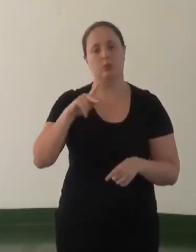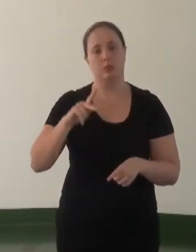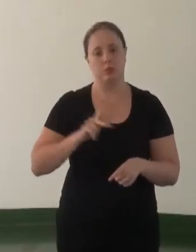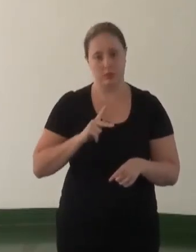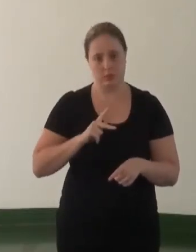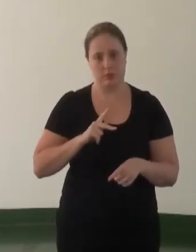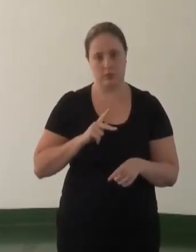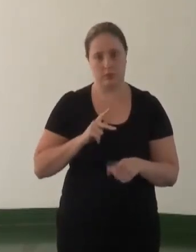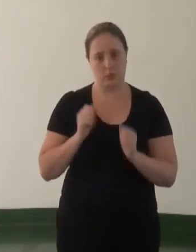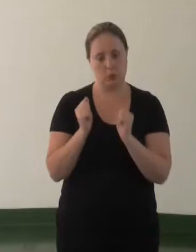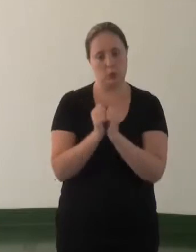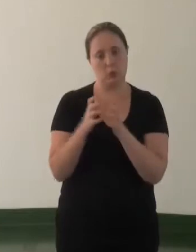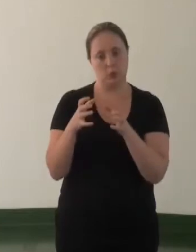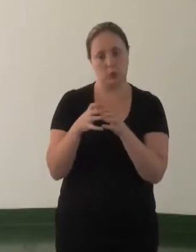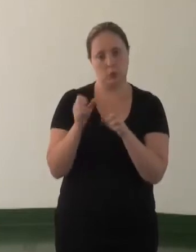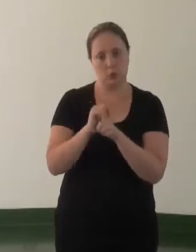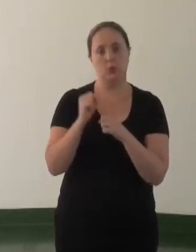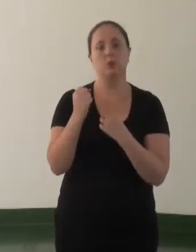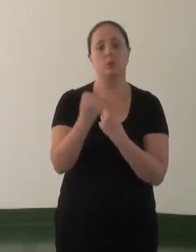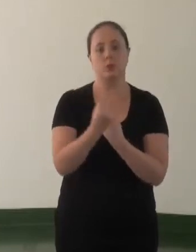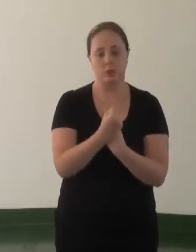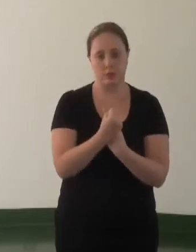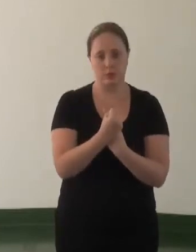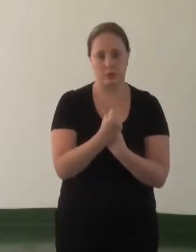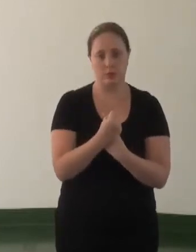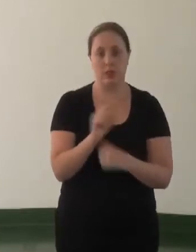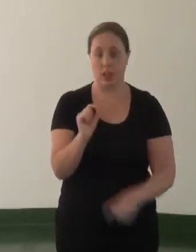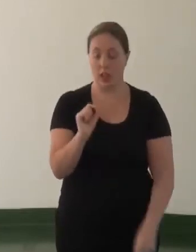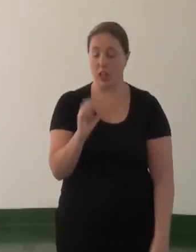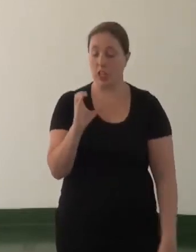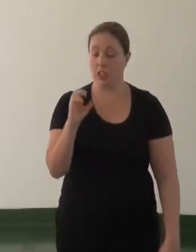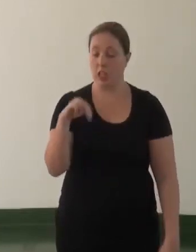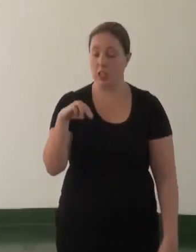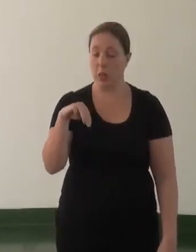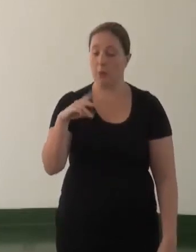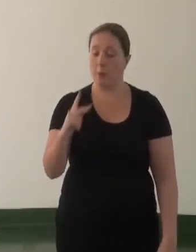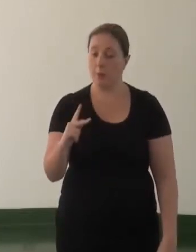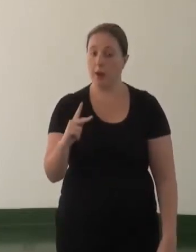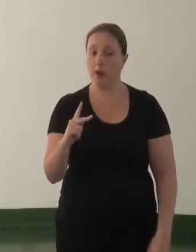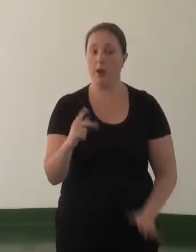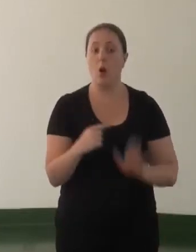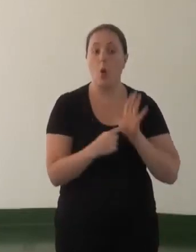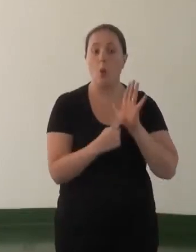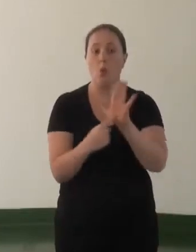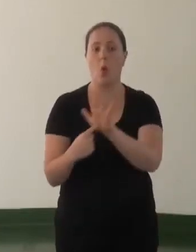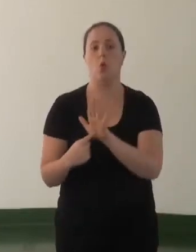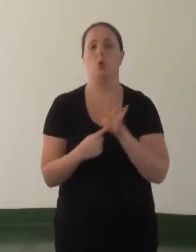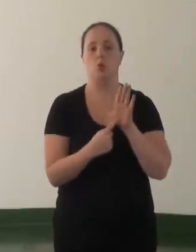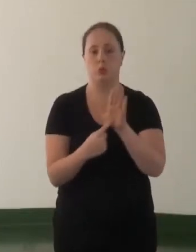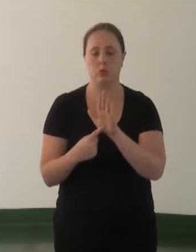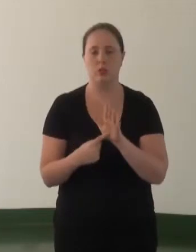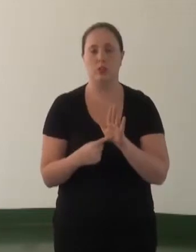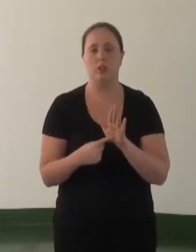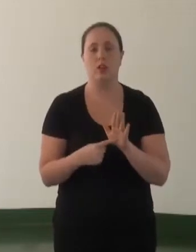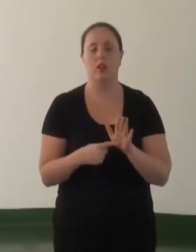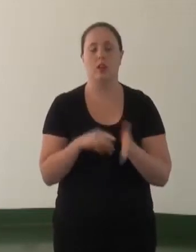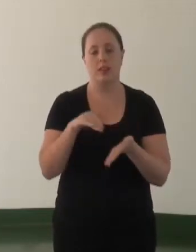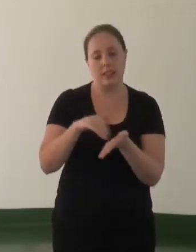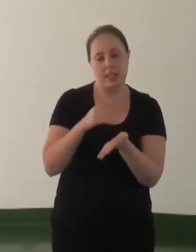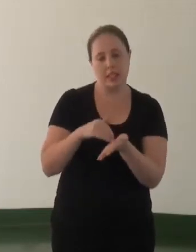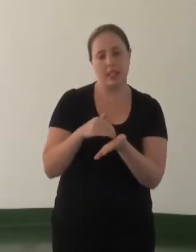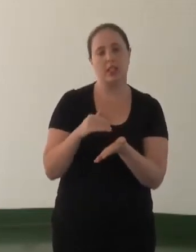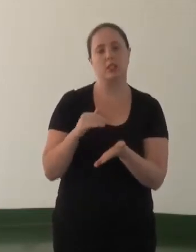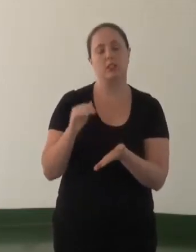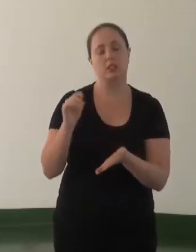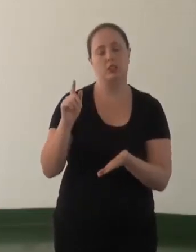Público com os movimentos sociais, que o CNMP manifeste formalmente à Secretaria-Geral da